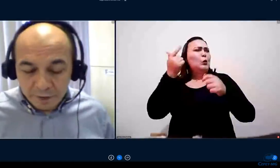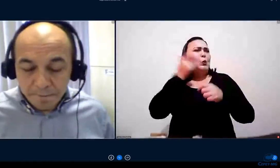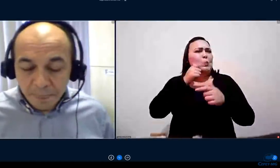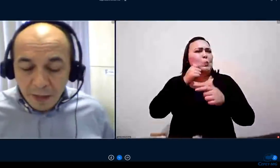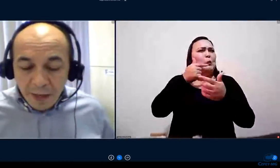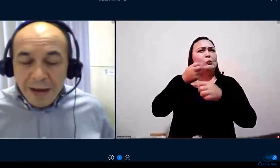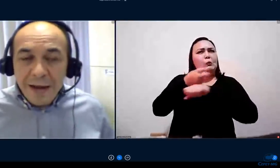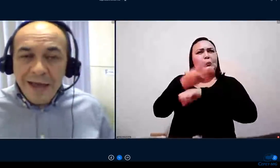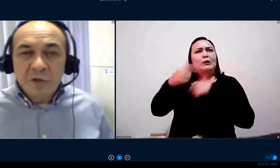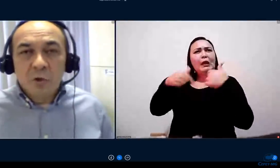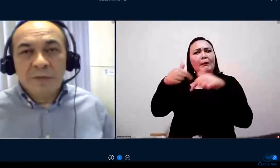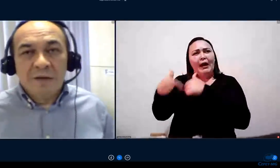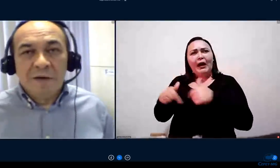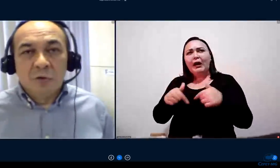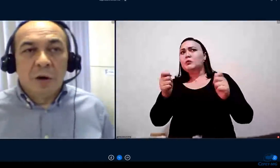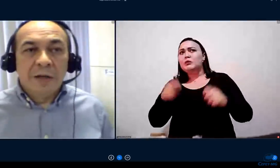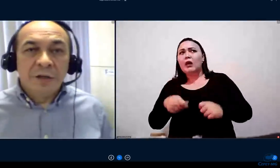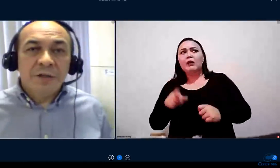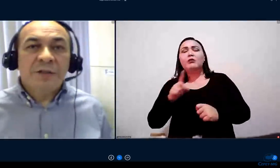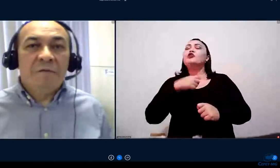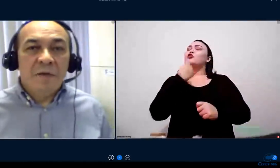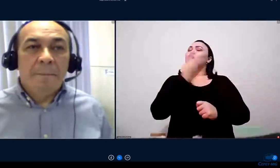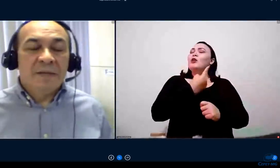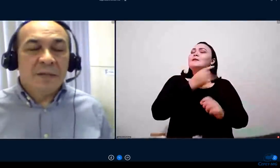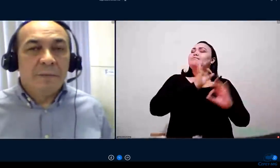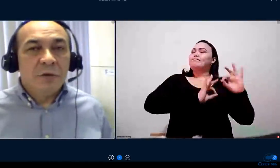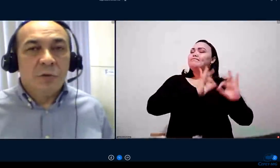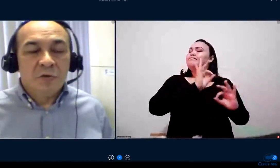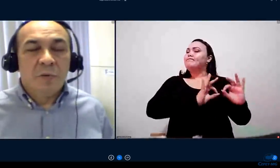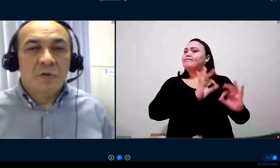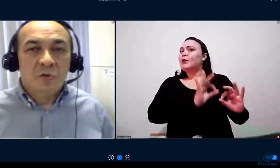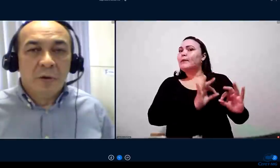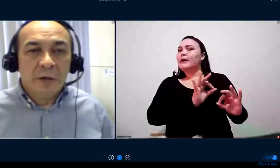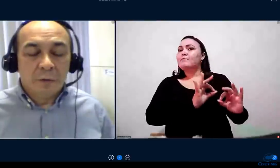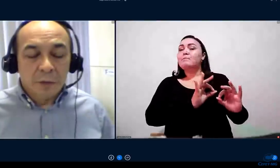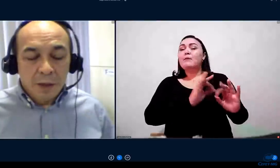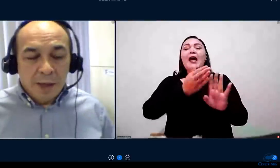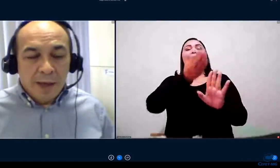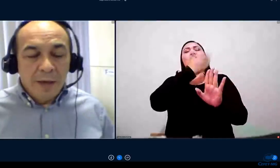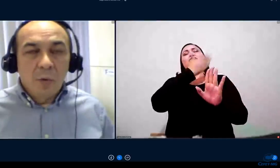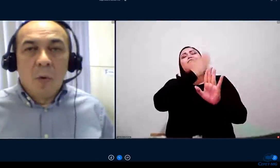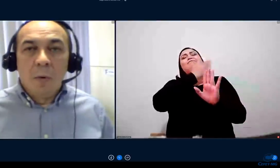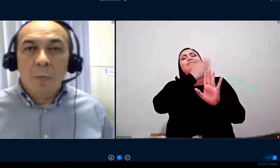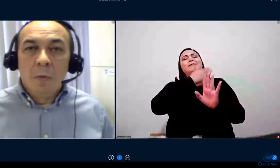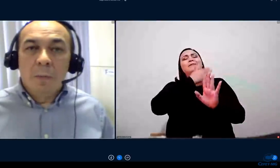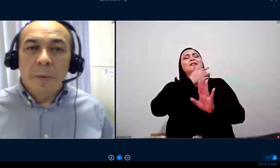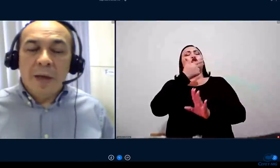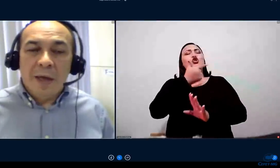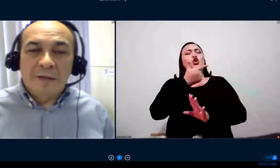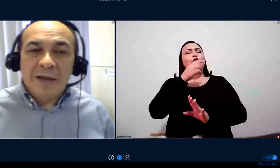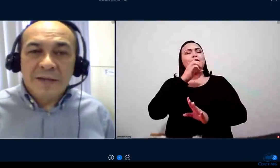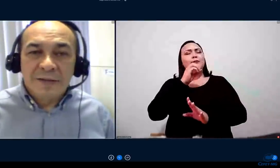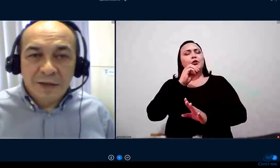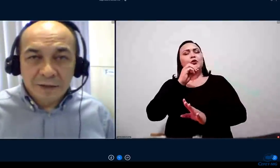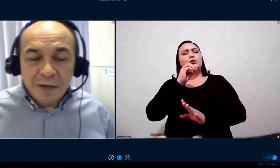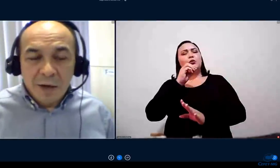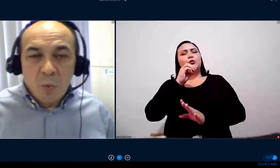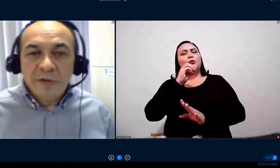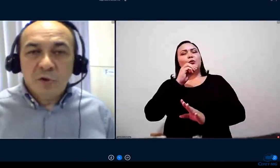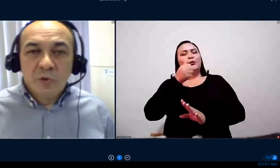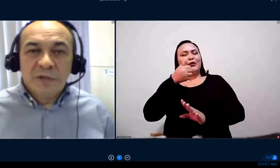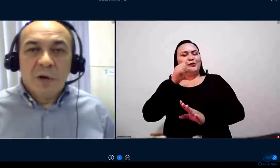sempre. Nesse observatório, gente já vinha pensando, desde 2018, em como trazer